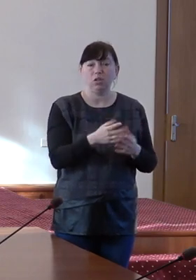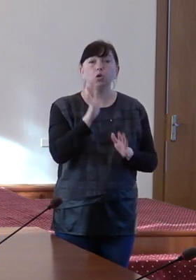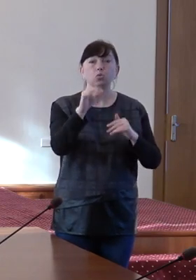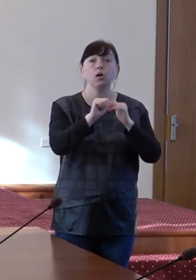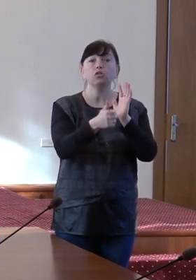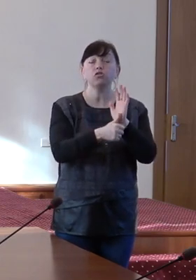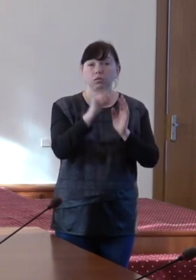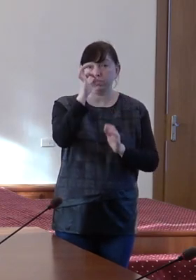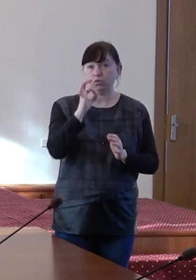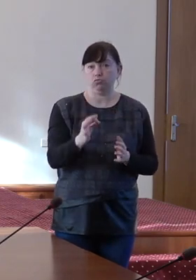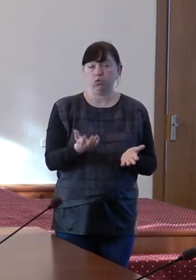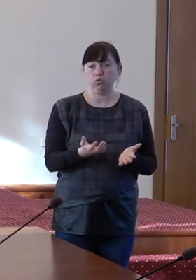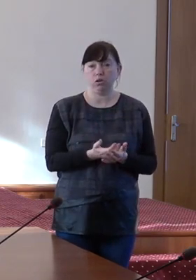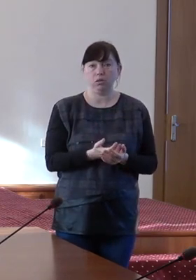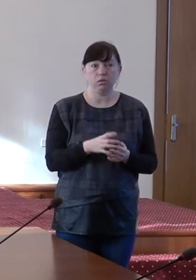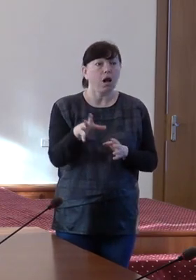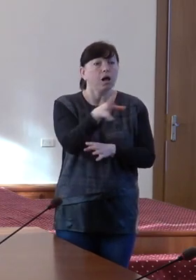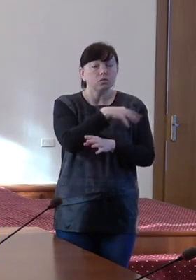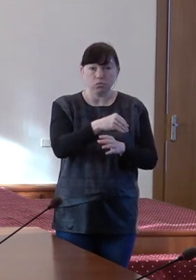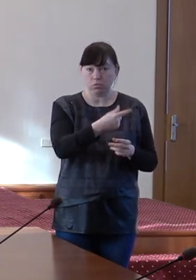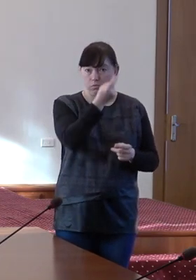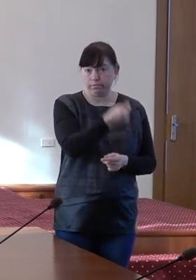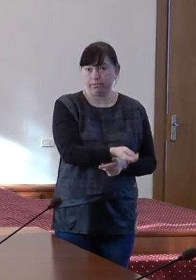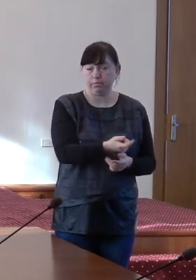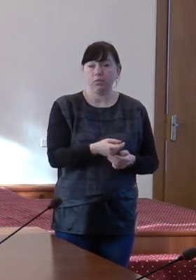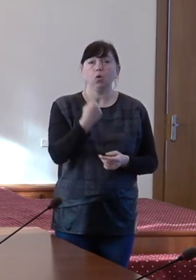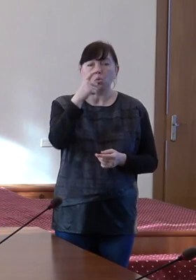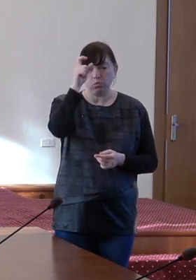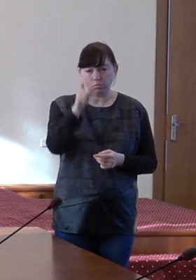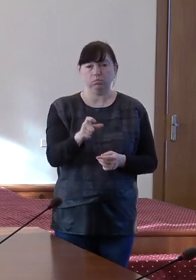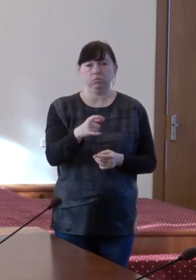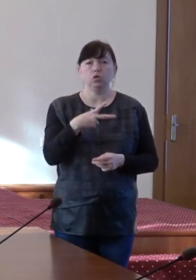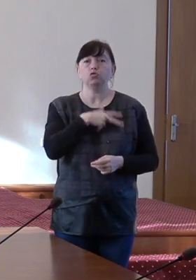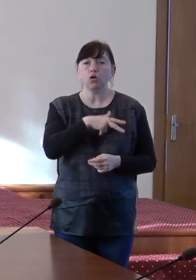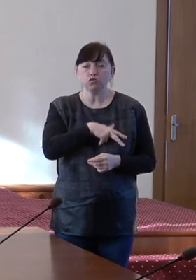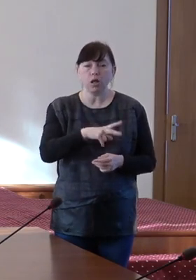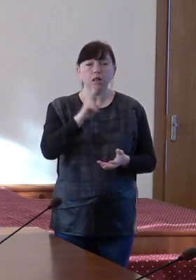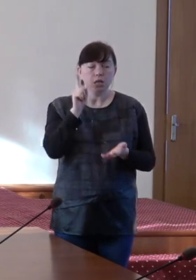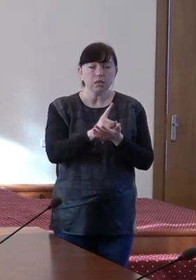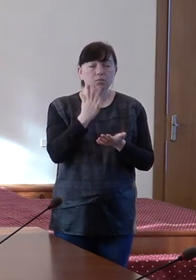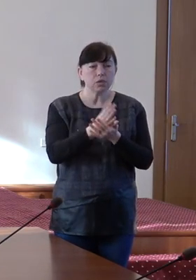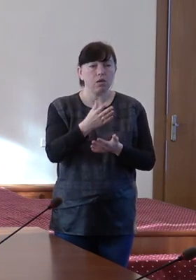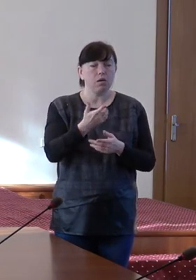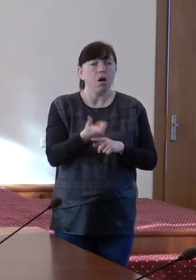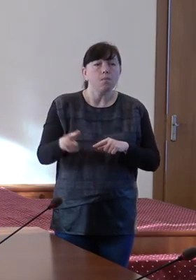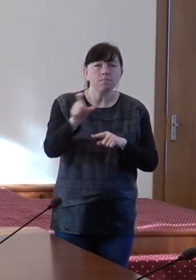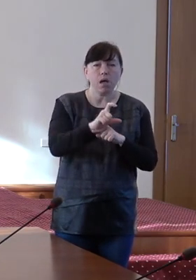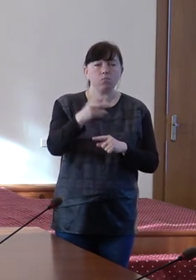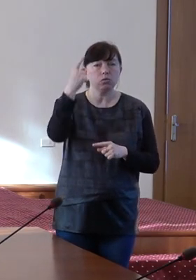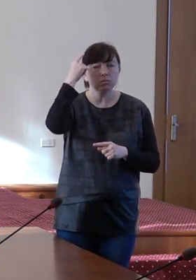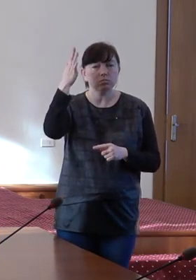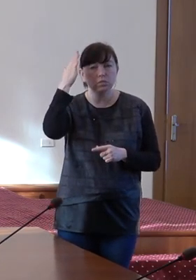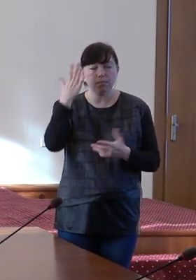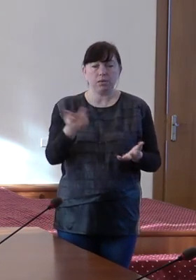16%. Ca să înțelegi un asistent social, trebuie să aibă competență foarte mare, foarte bine dezvoltate